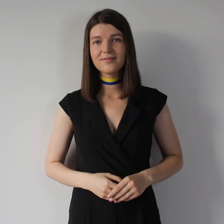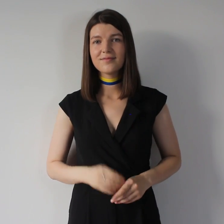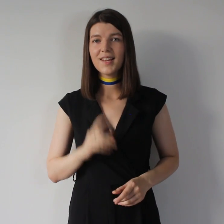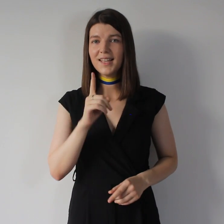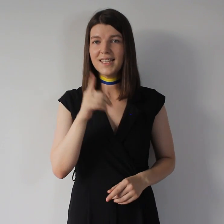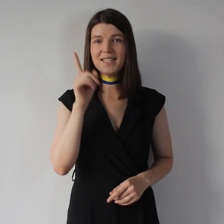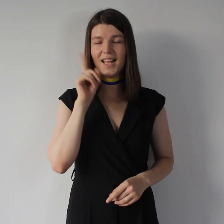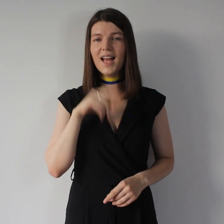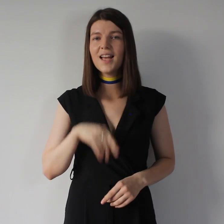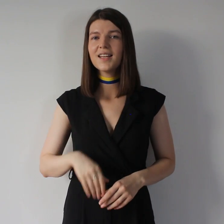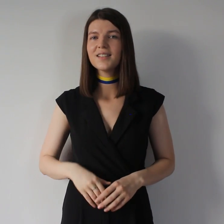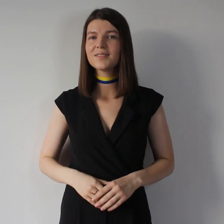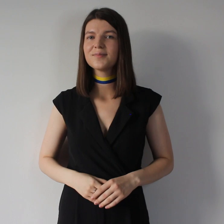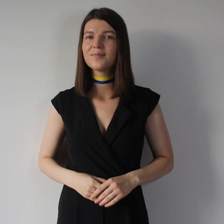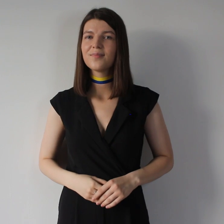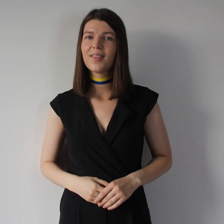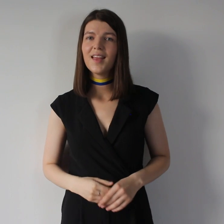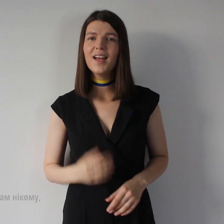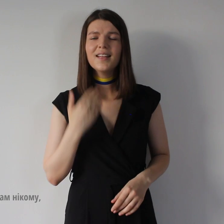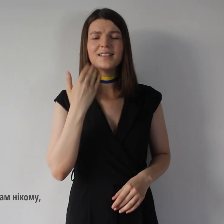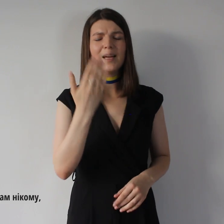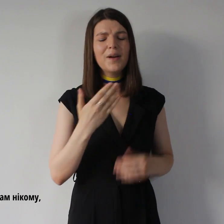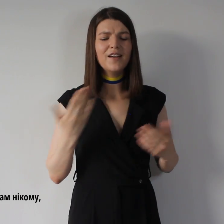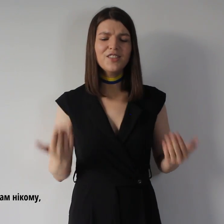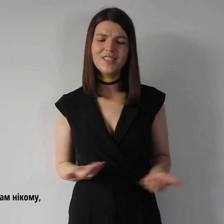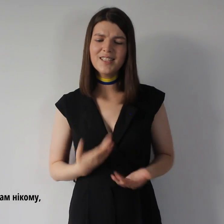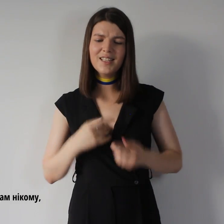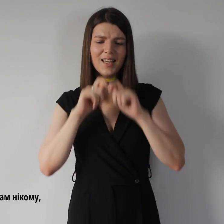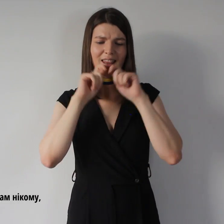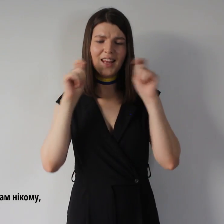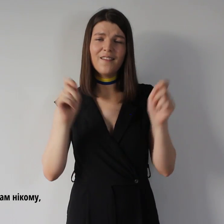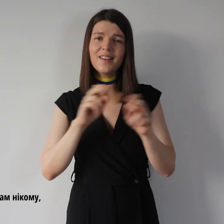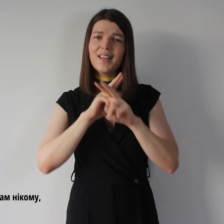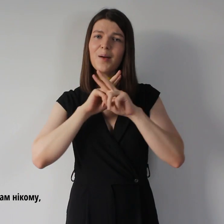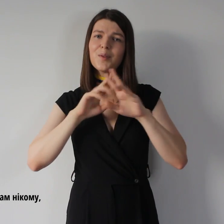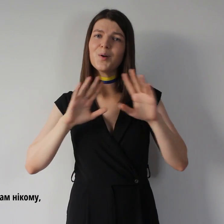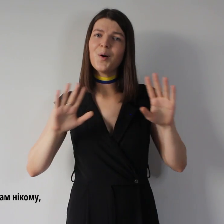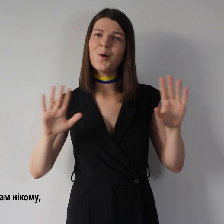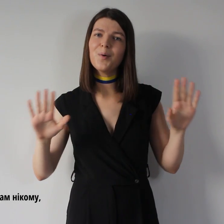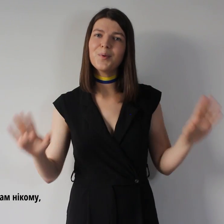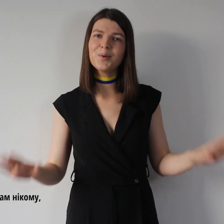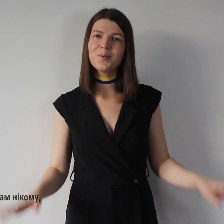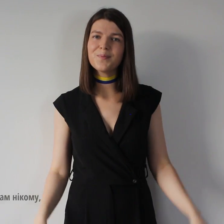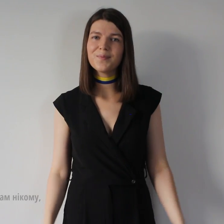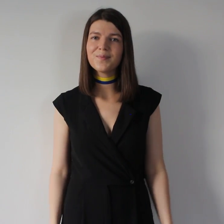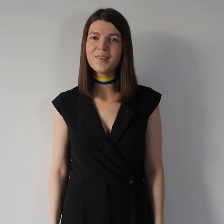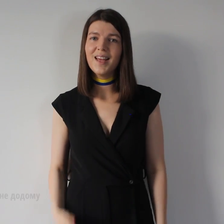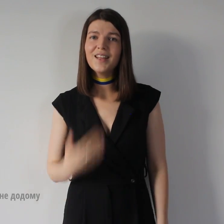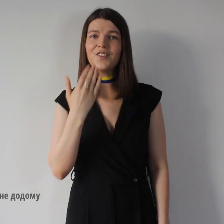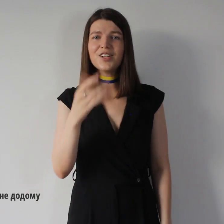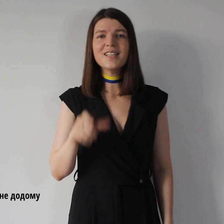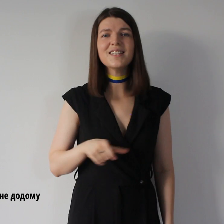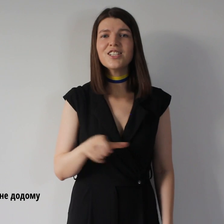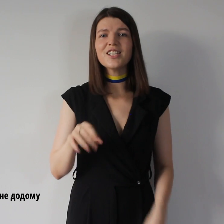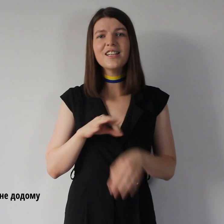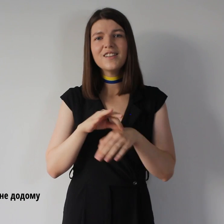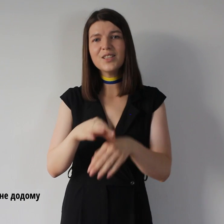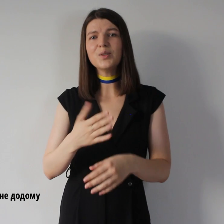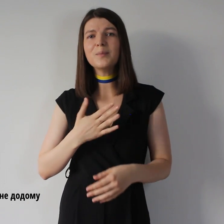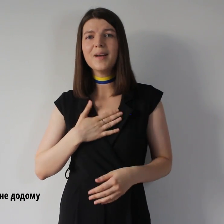Візнай, тебе в житті я не віддам нікому Твої стажки ведуть